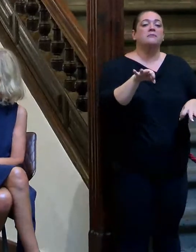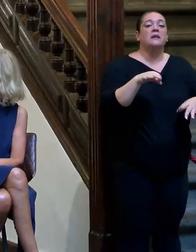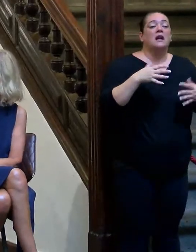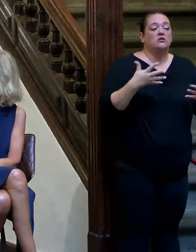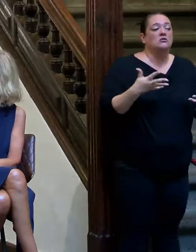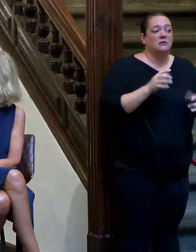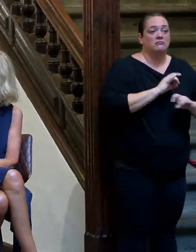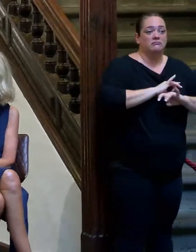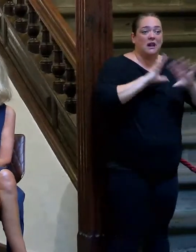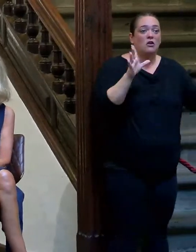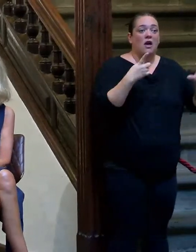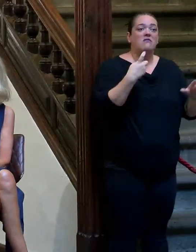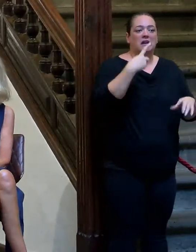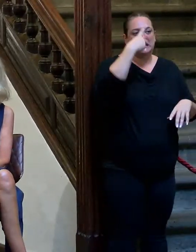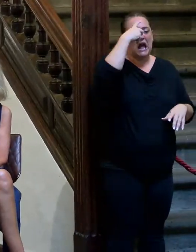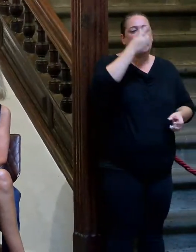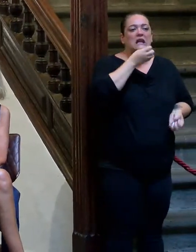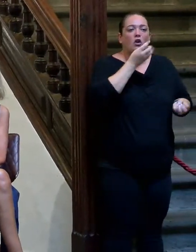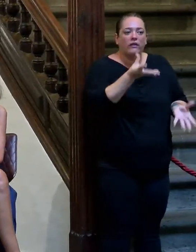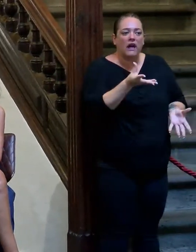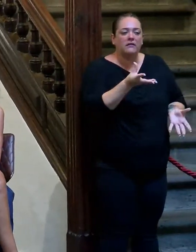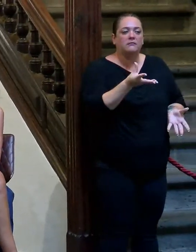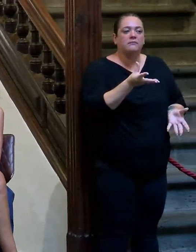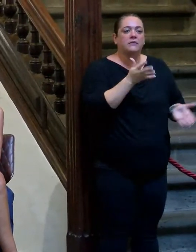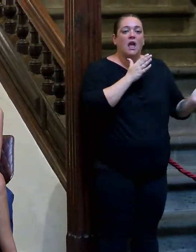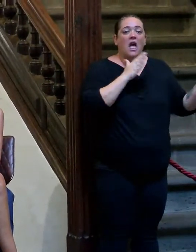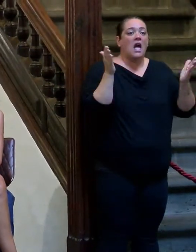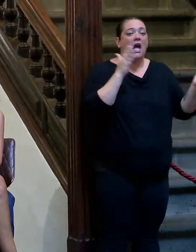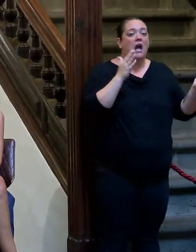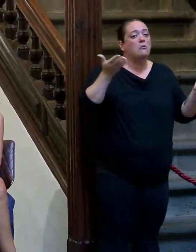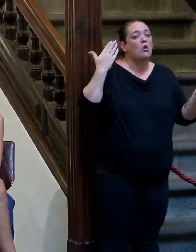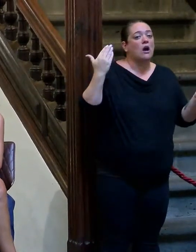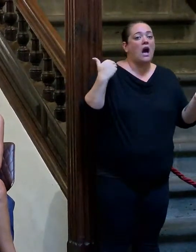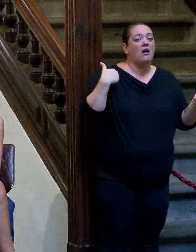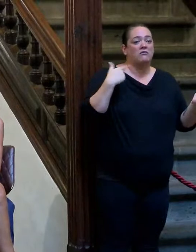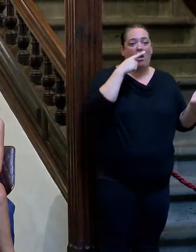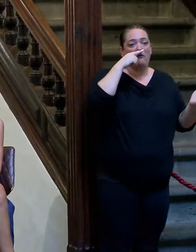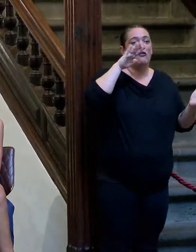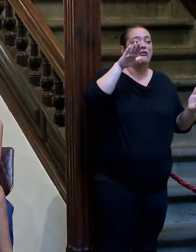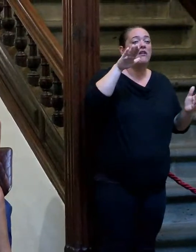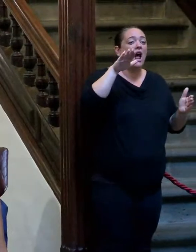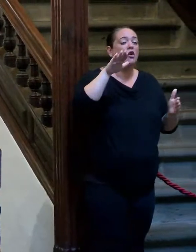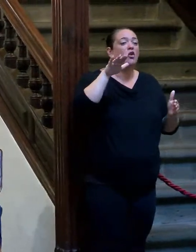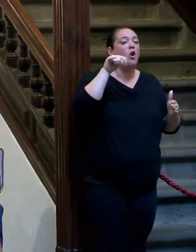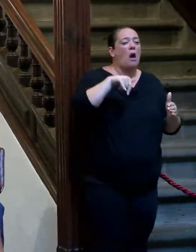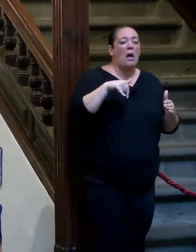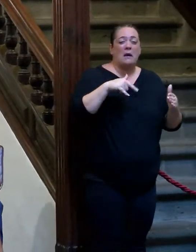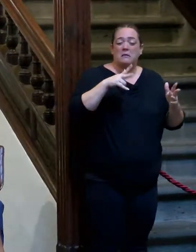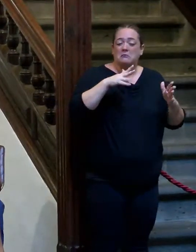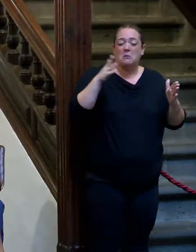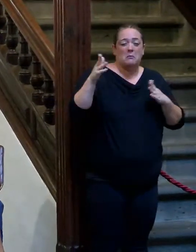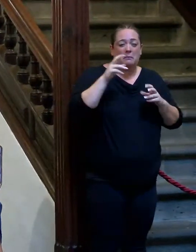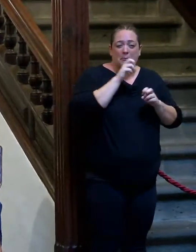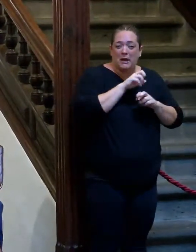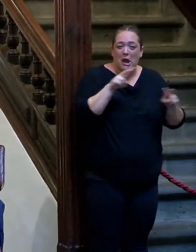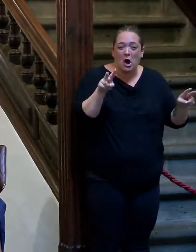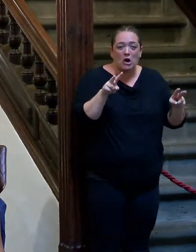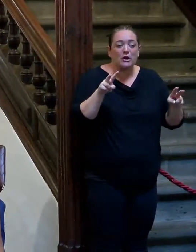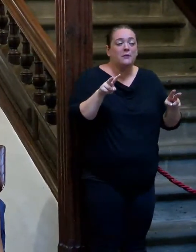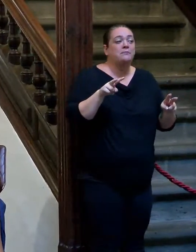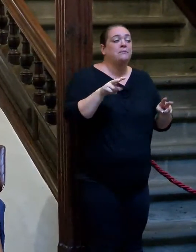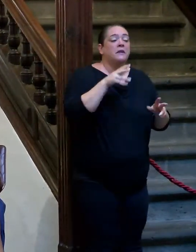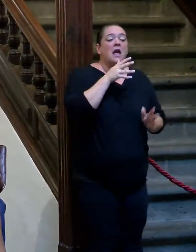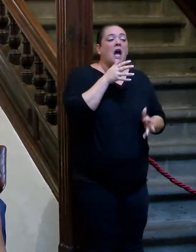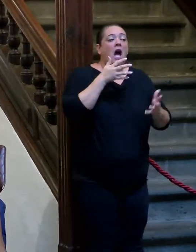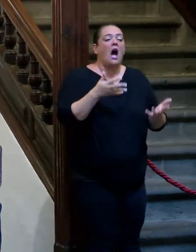Pero claro, hay que recordar que otra época o la época de Franco fue mucho peor y que hoy en día estamos dejando